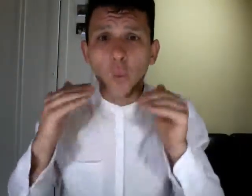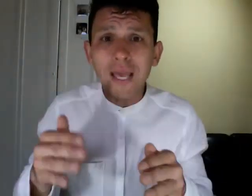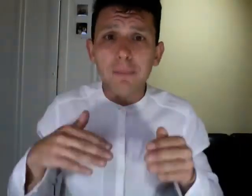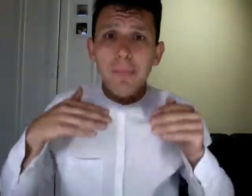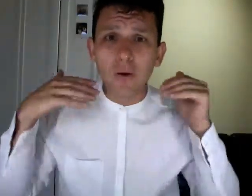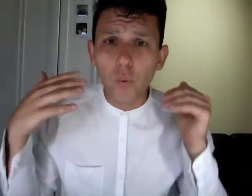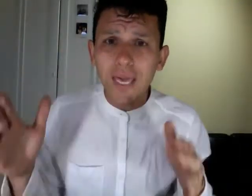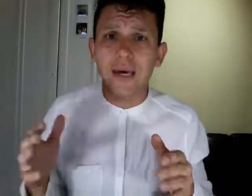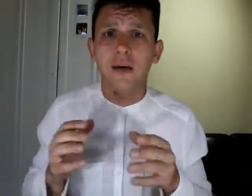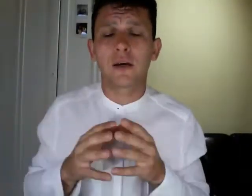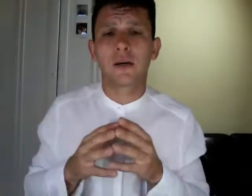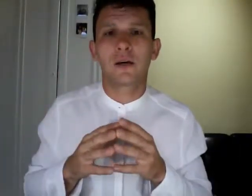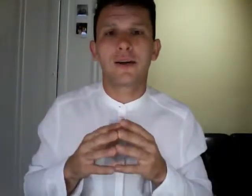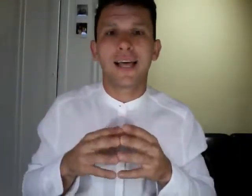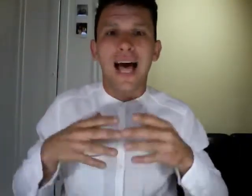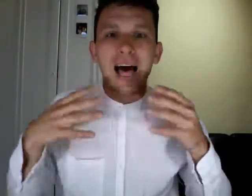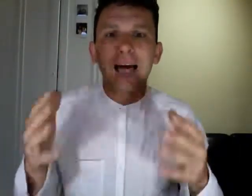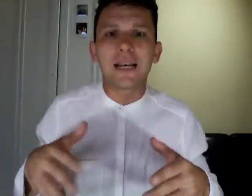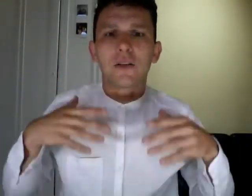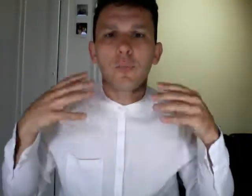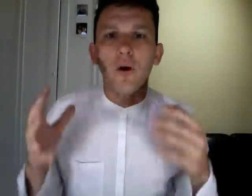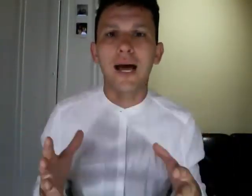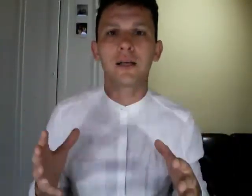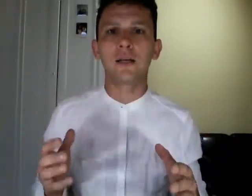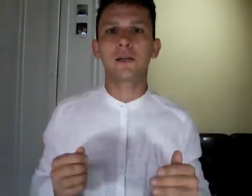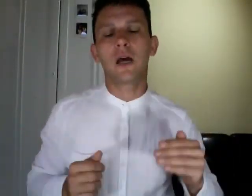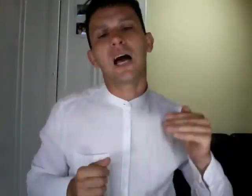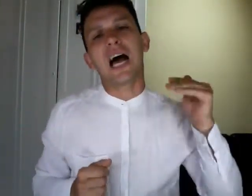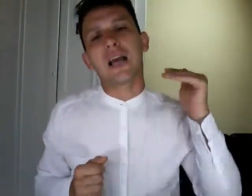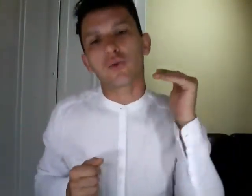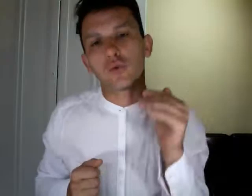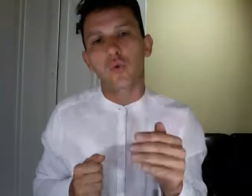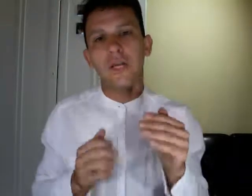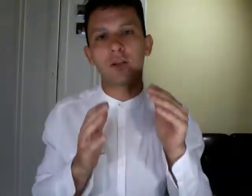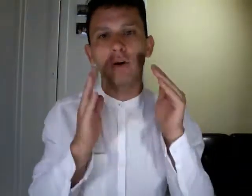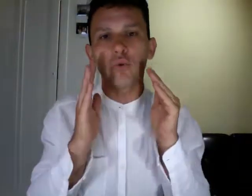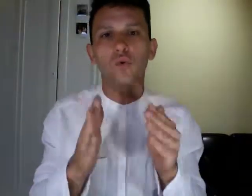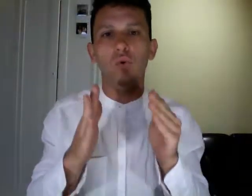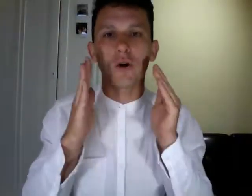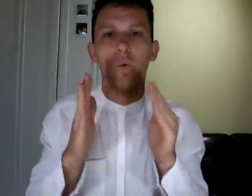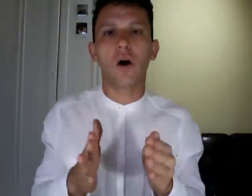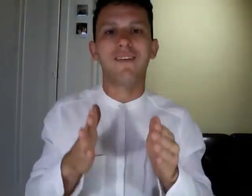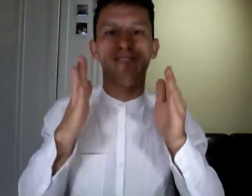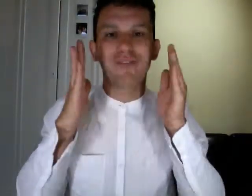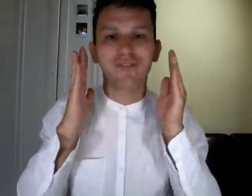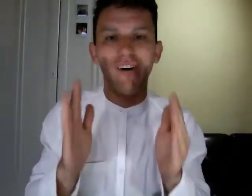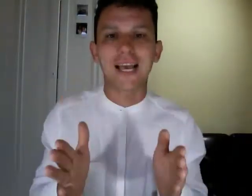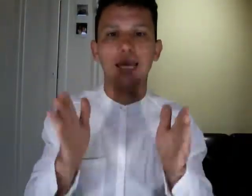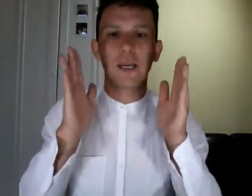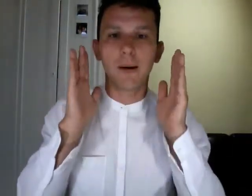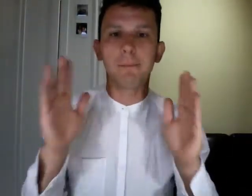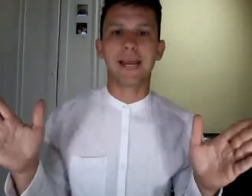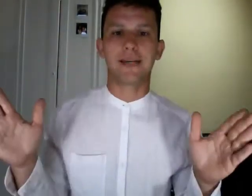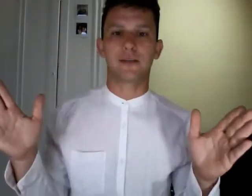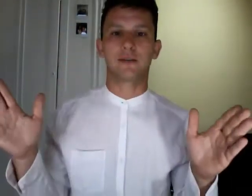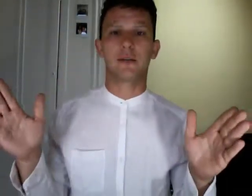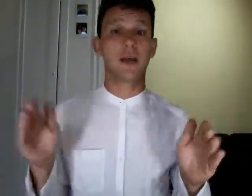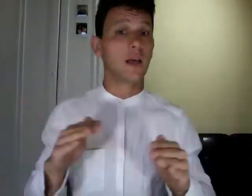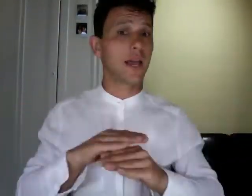week by week anni dopo anni hai costruito una nuova fucking mente e